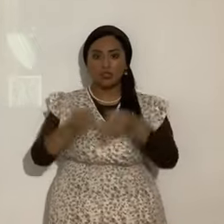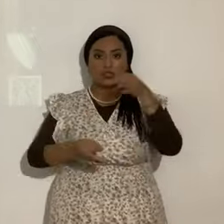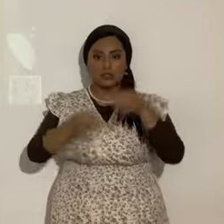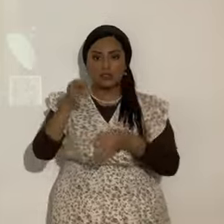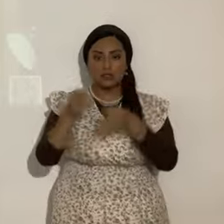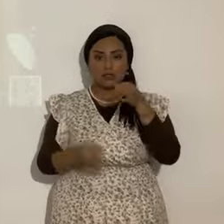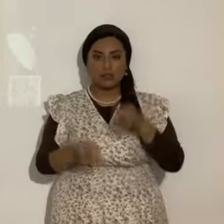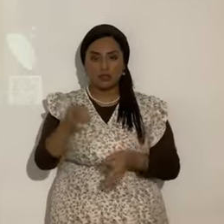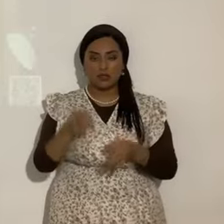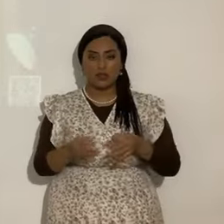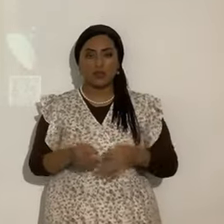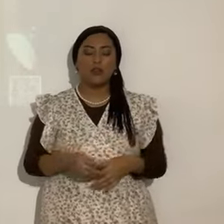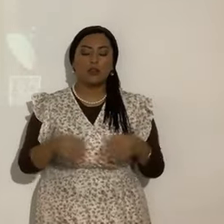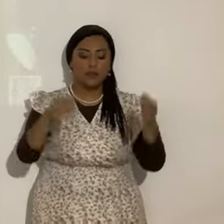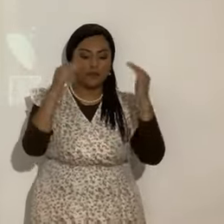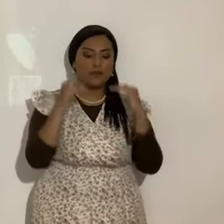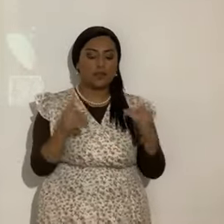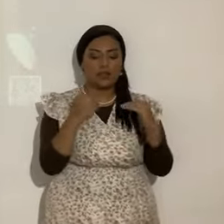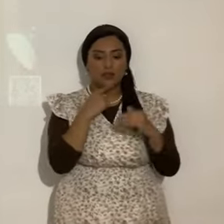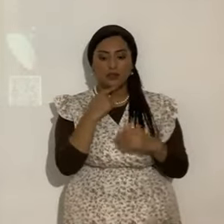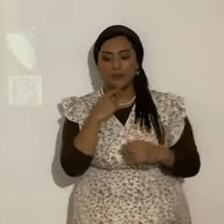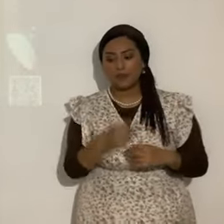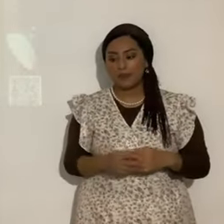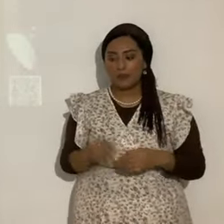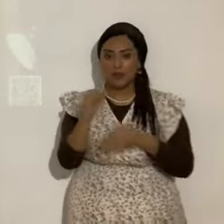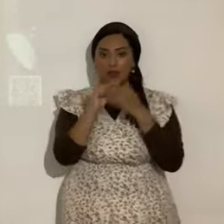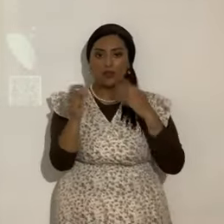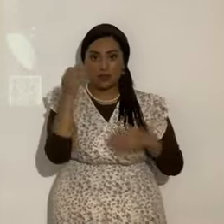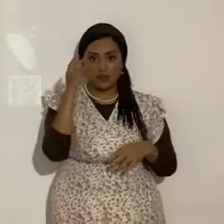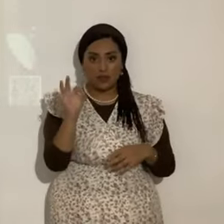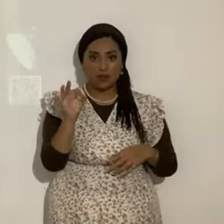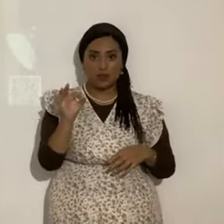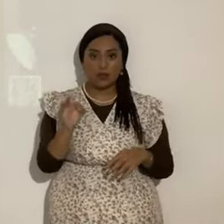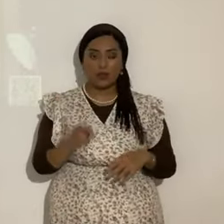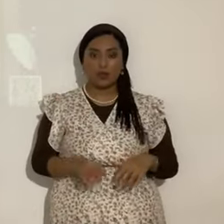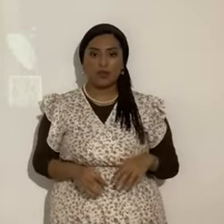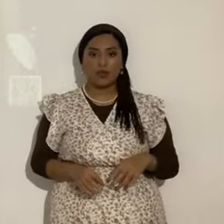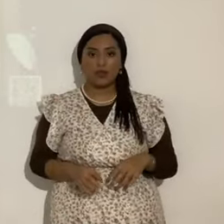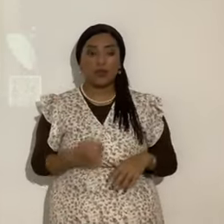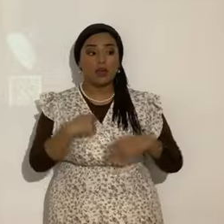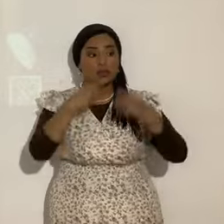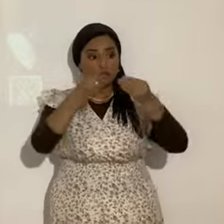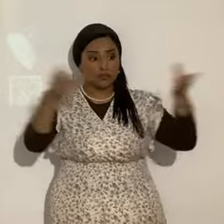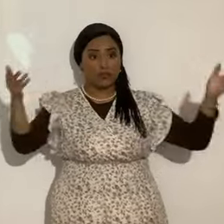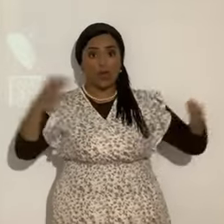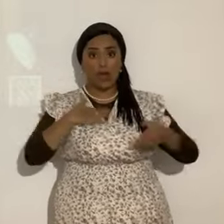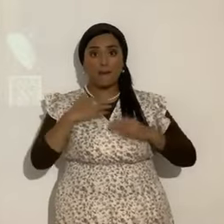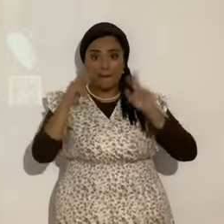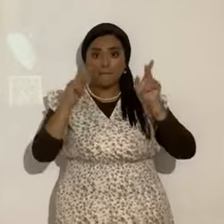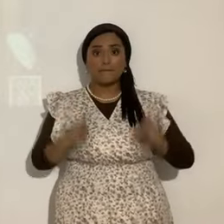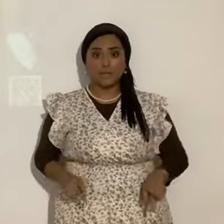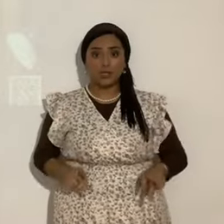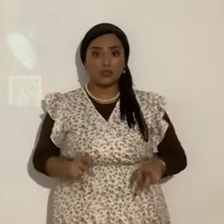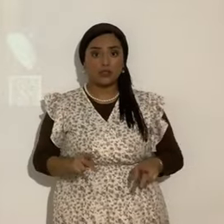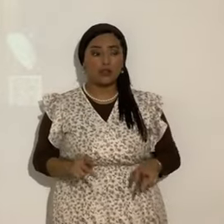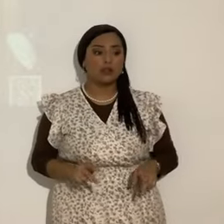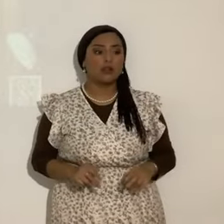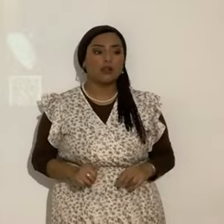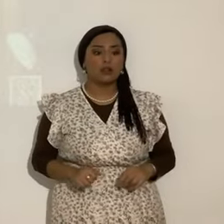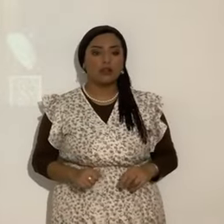Y luego dice el 19. Hablo como humano por vuestra humana debilidad. Que así como